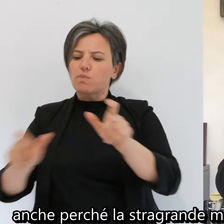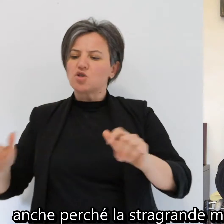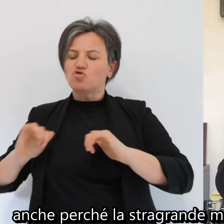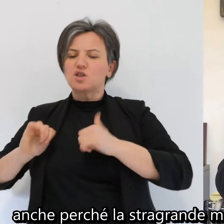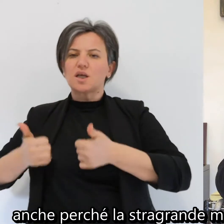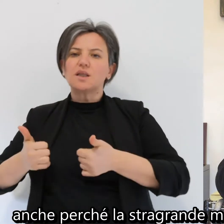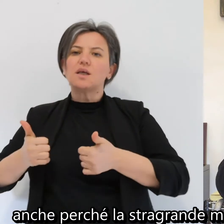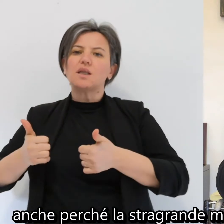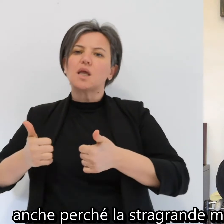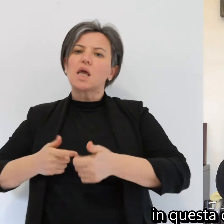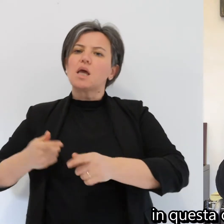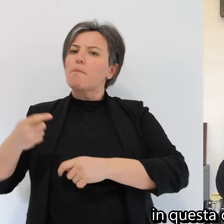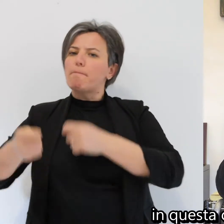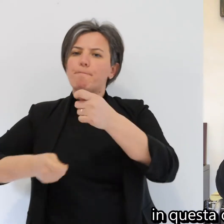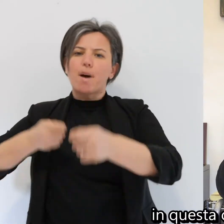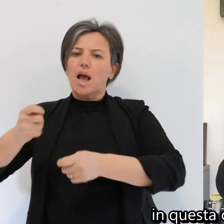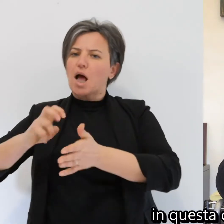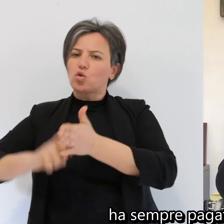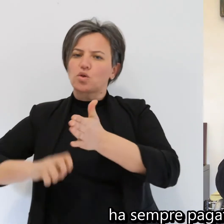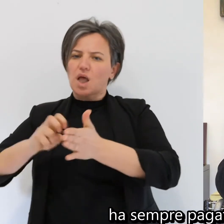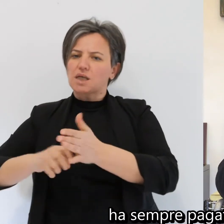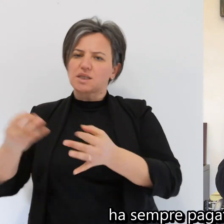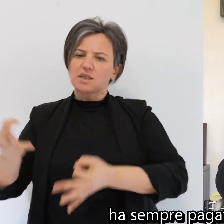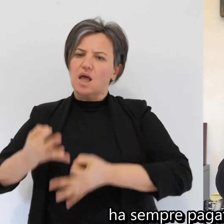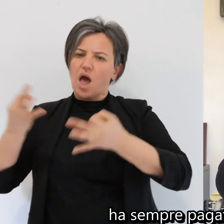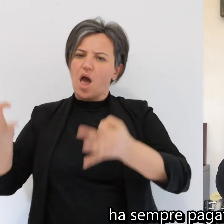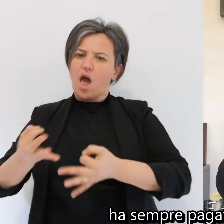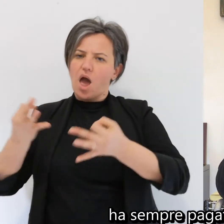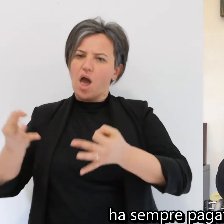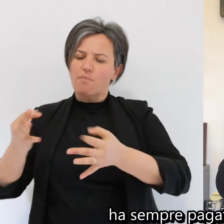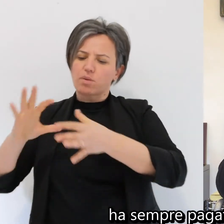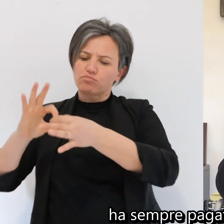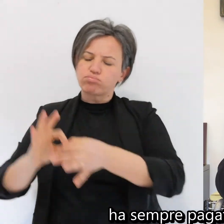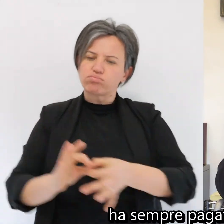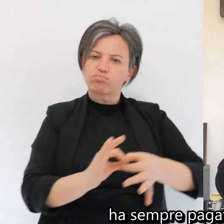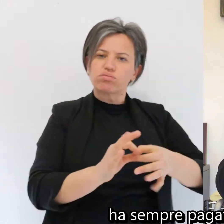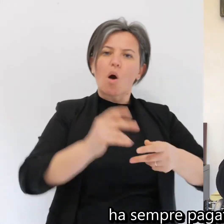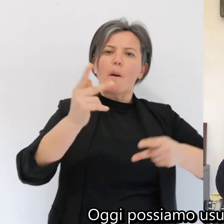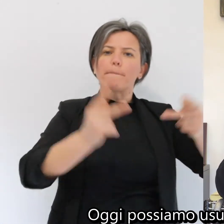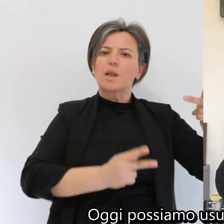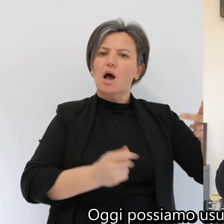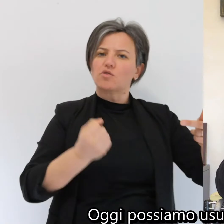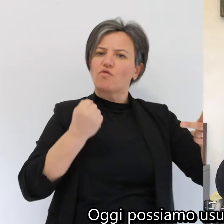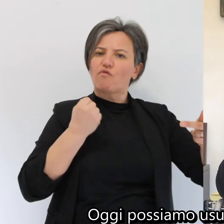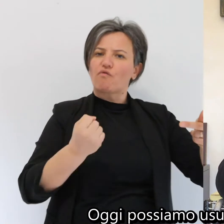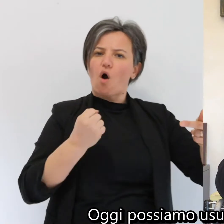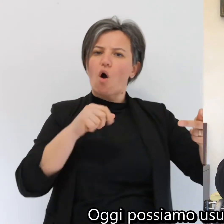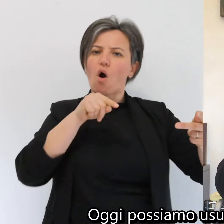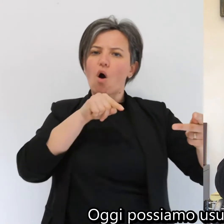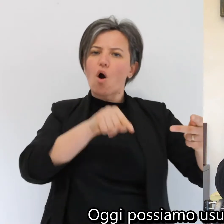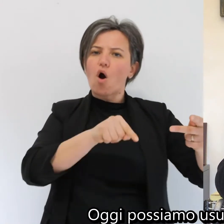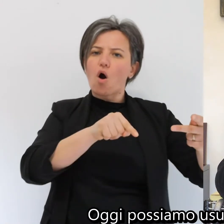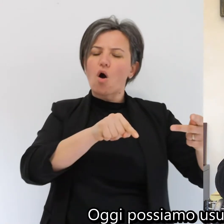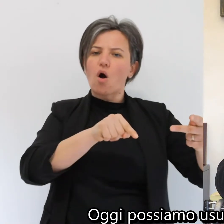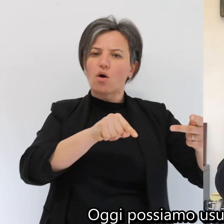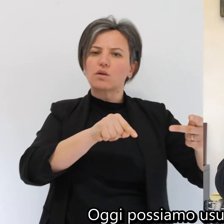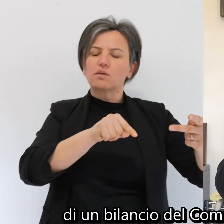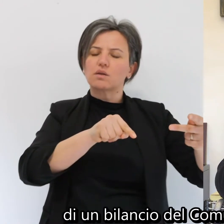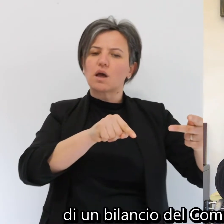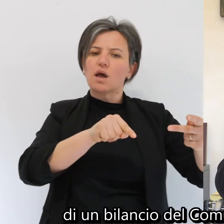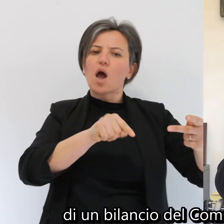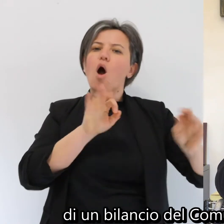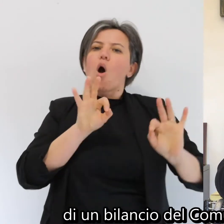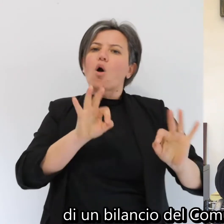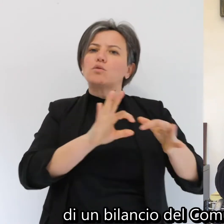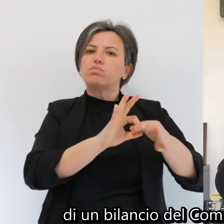maggioranza dei cittadini in questa città ha sempre pagato le tasse. Oggi possiamo usufruire quindi di